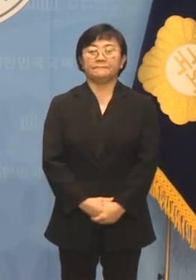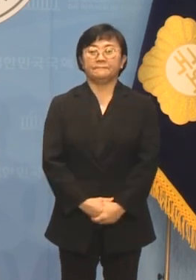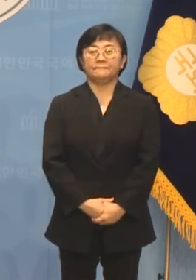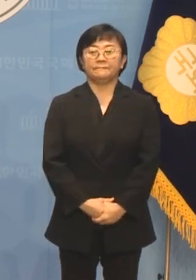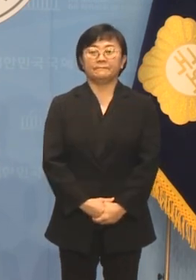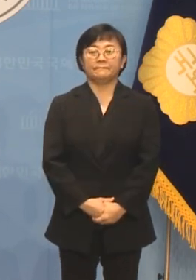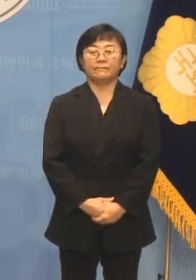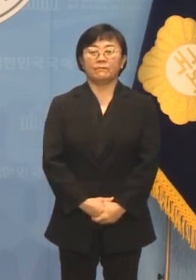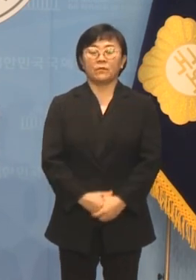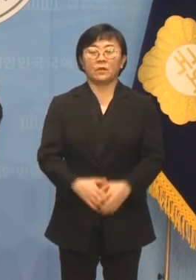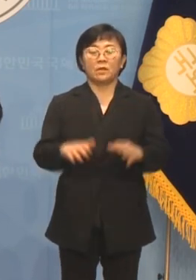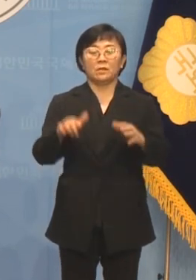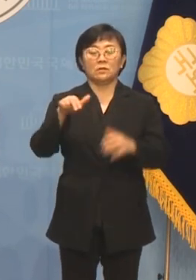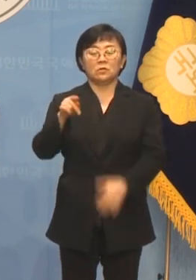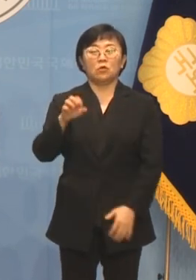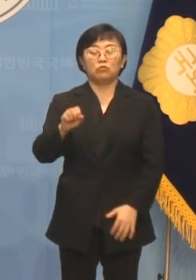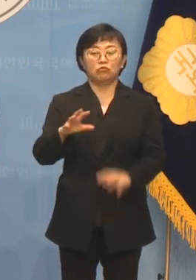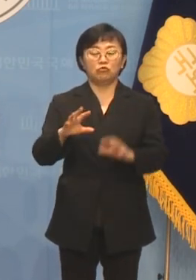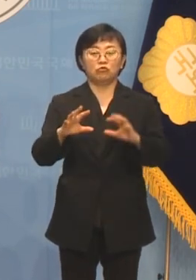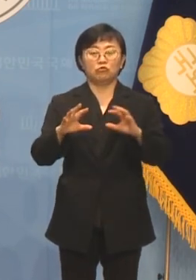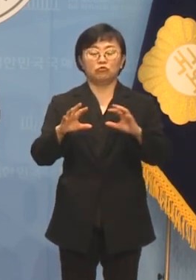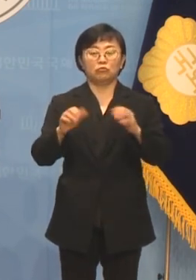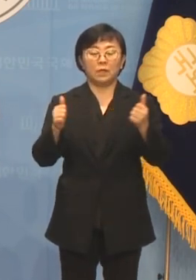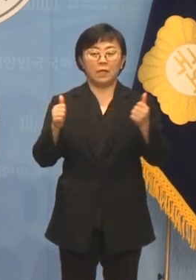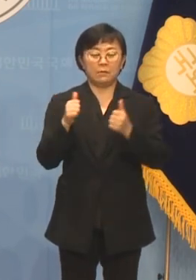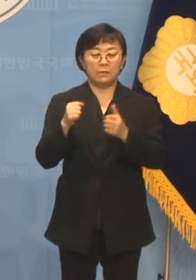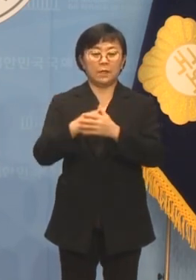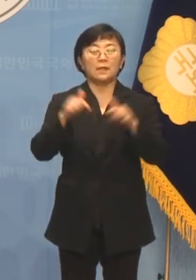정무위원회 국민의힘 강사